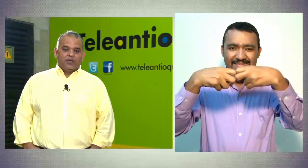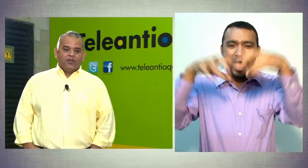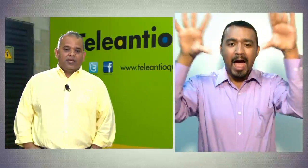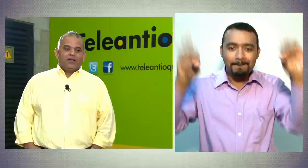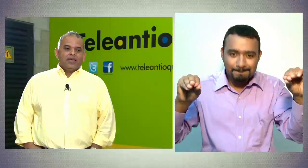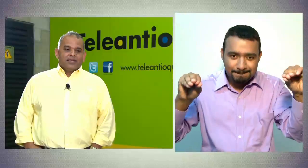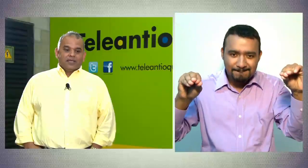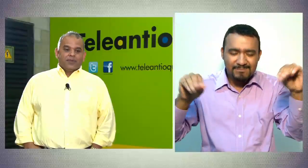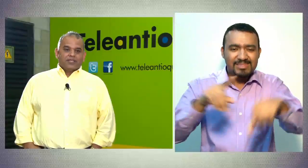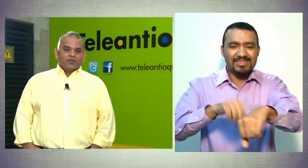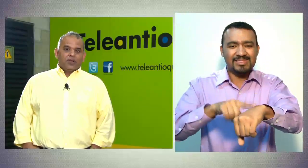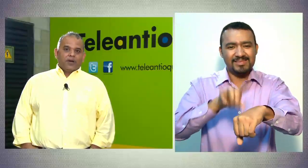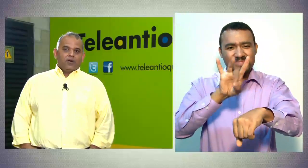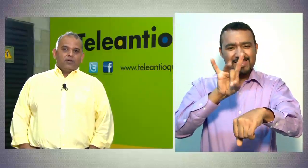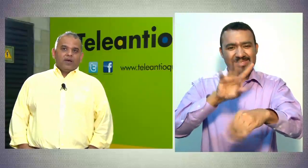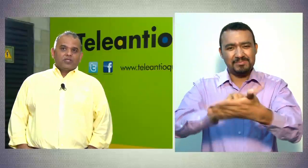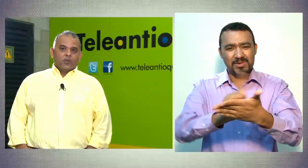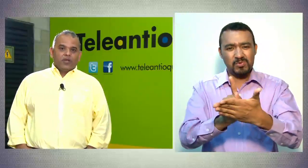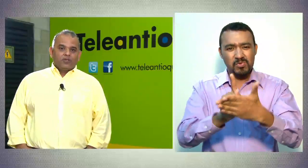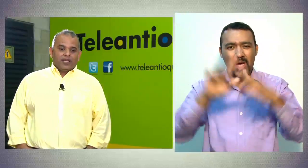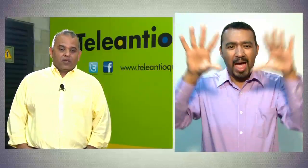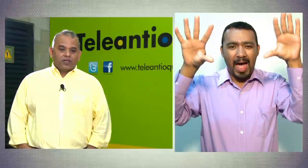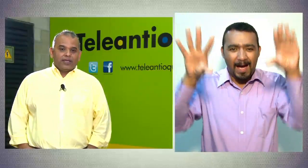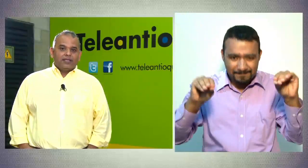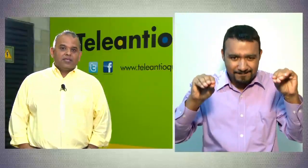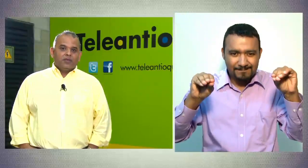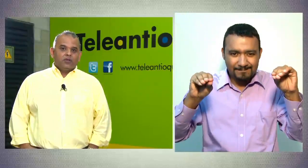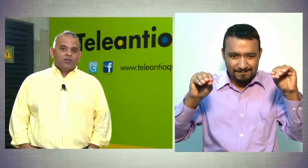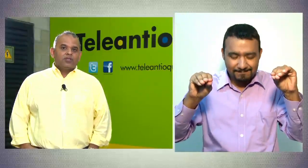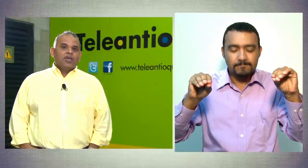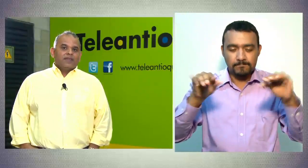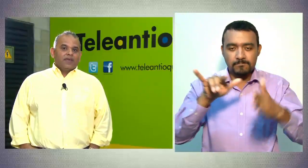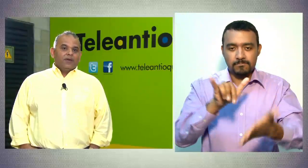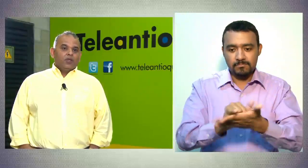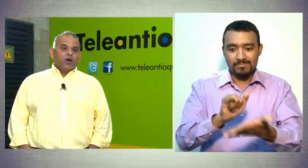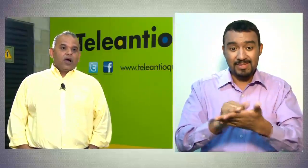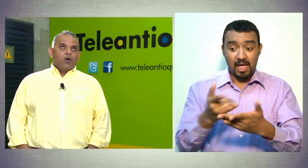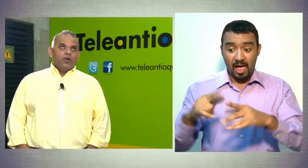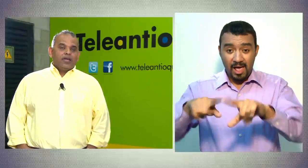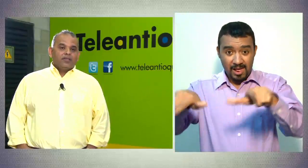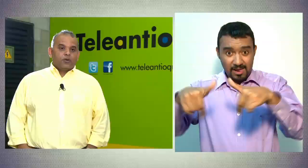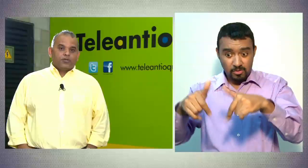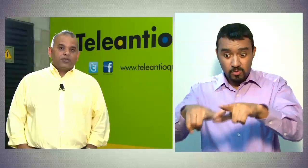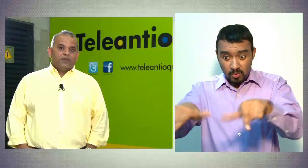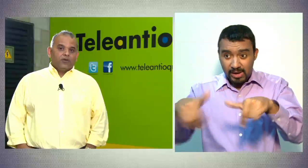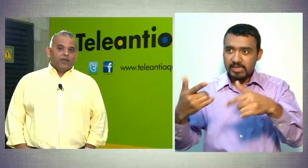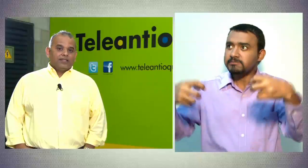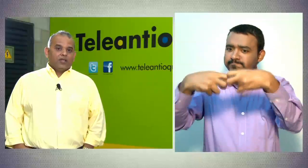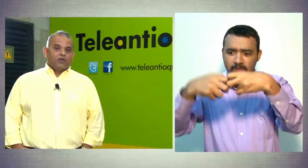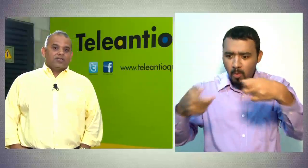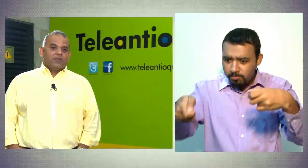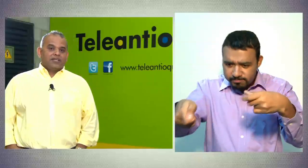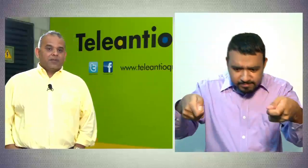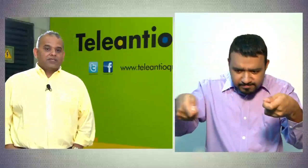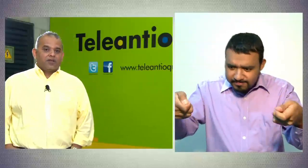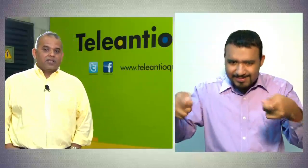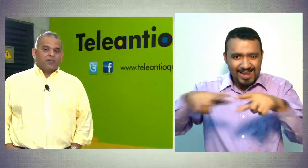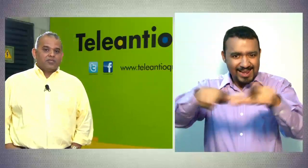mediodía, se presentó un apagón más o menos de alrededor de 15 minutos debido a una interrupción del fluido eléctrico, nuestra empresa prestara servicio